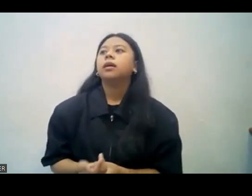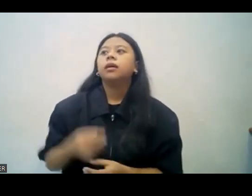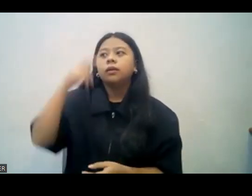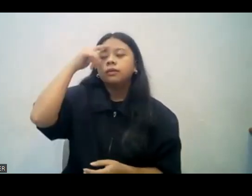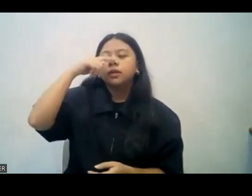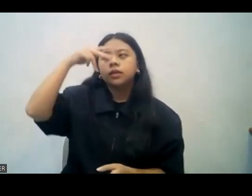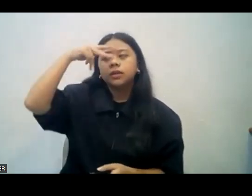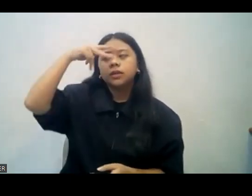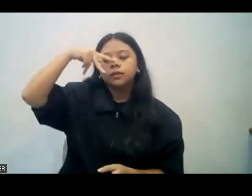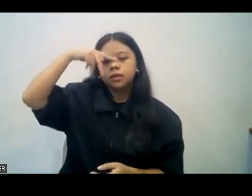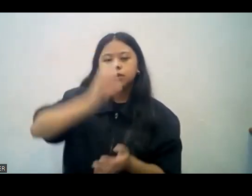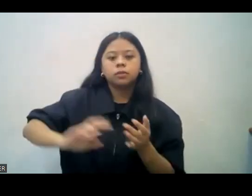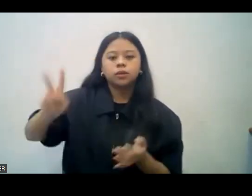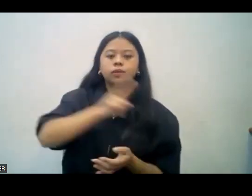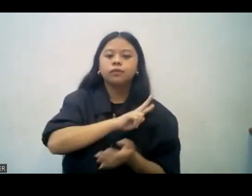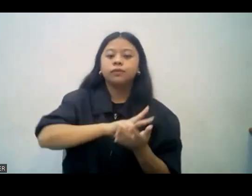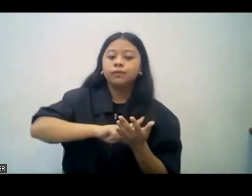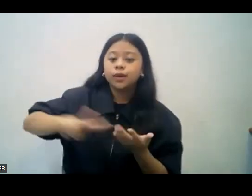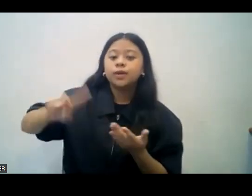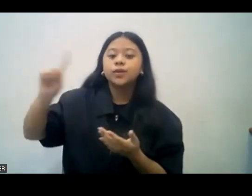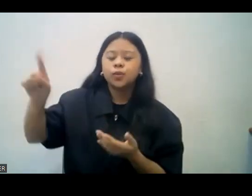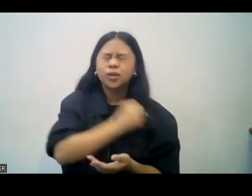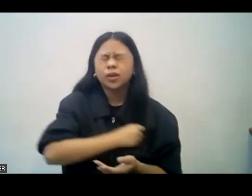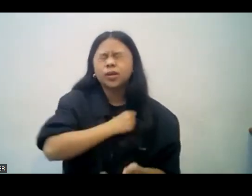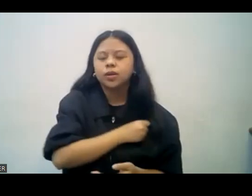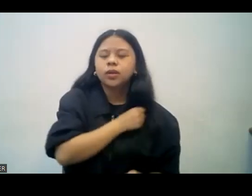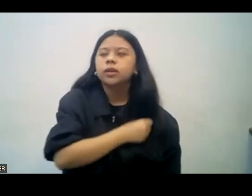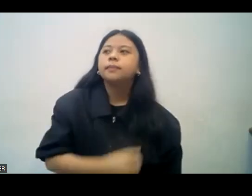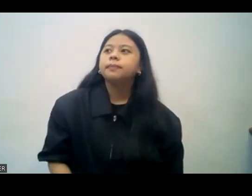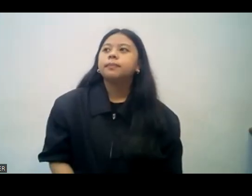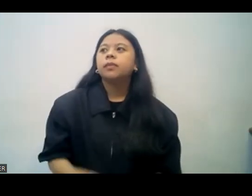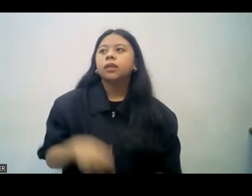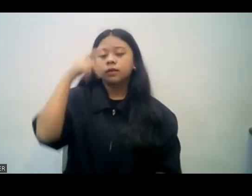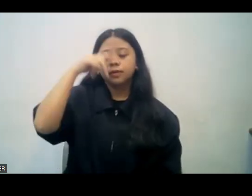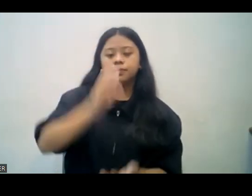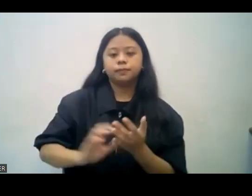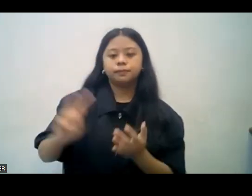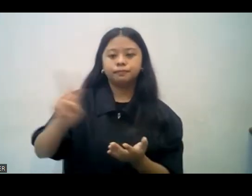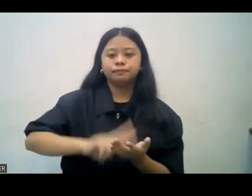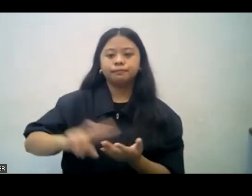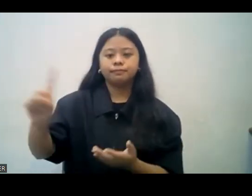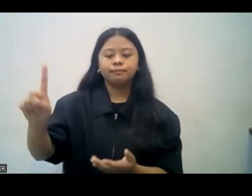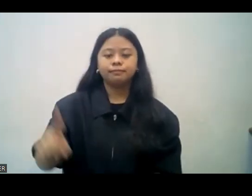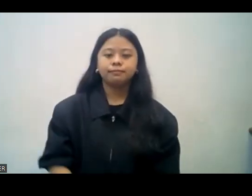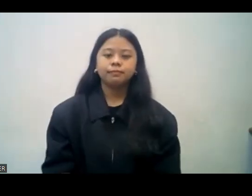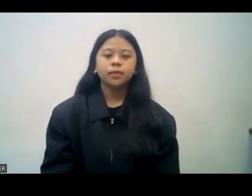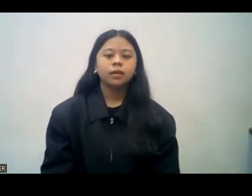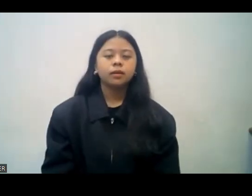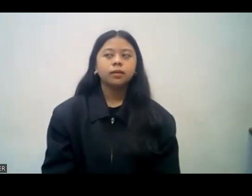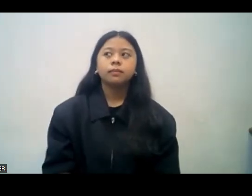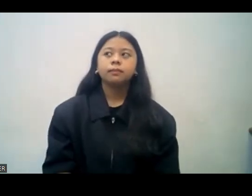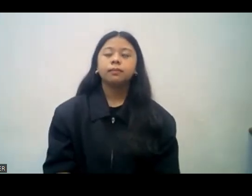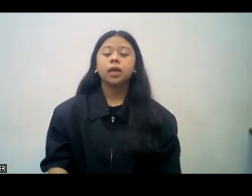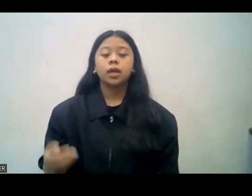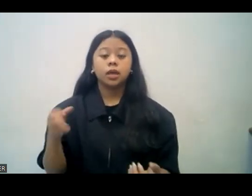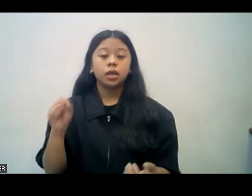ng fellowship. Here, if any comfort of love, here is the comfort in the fellowship. Sabi